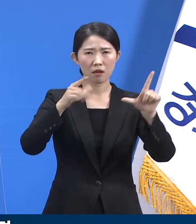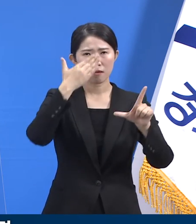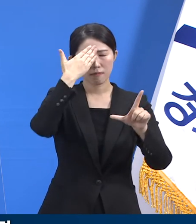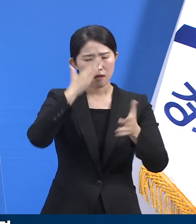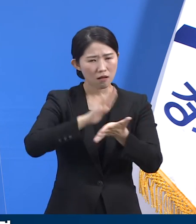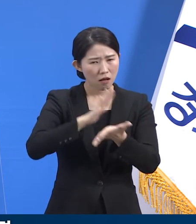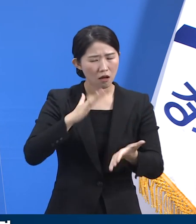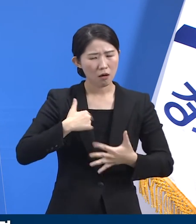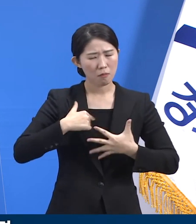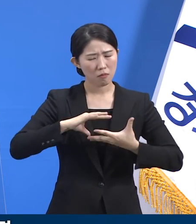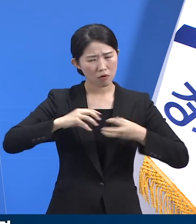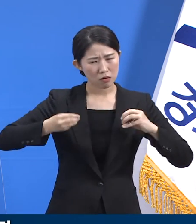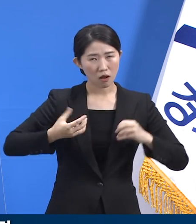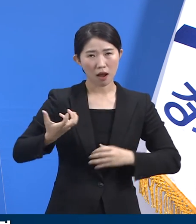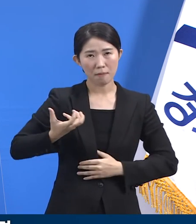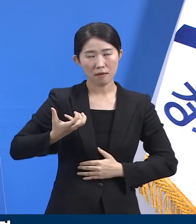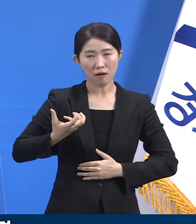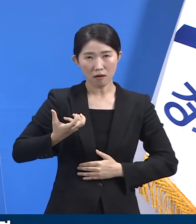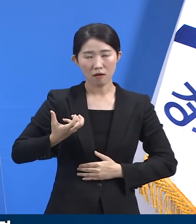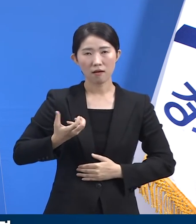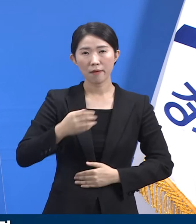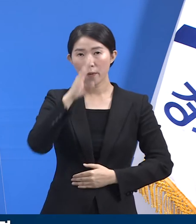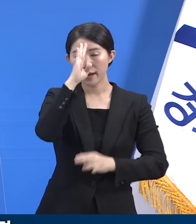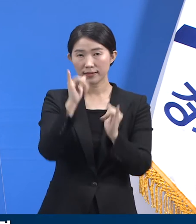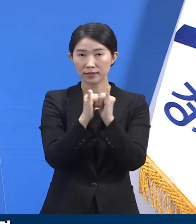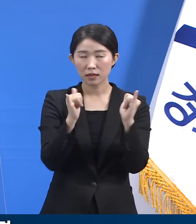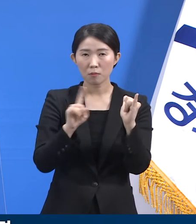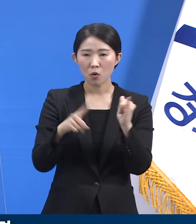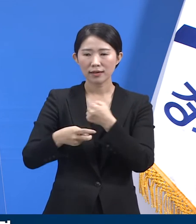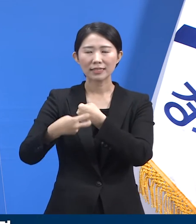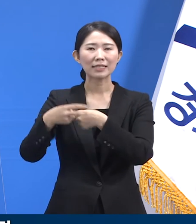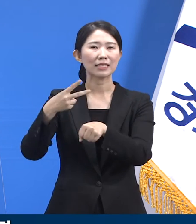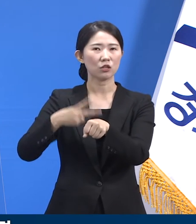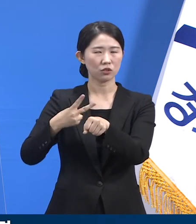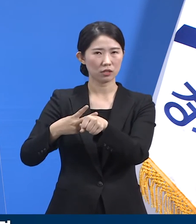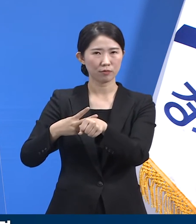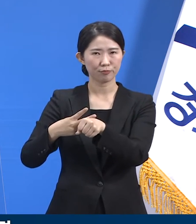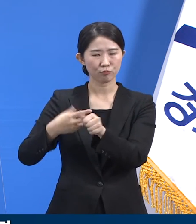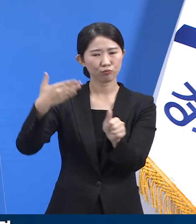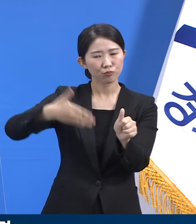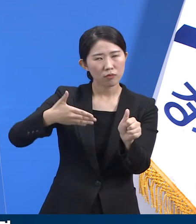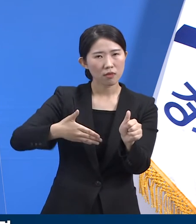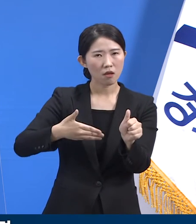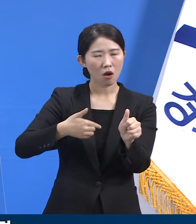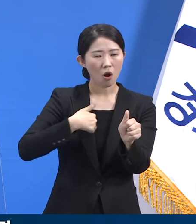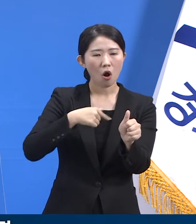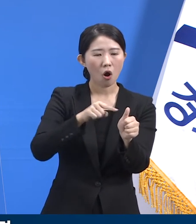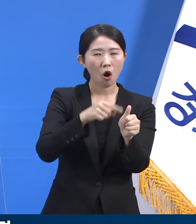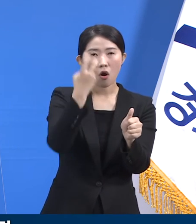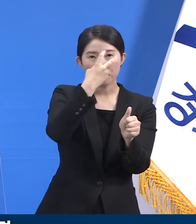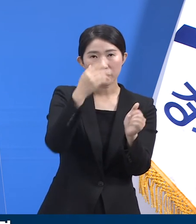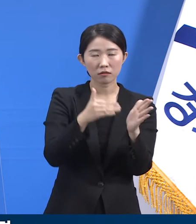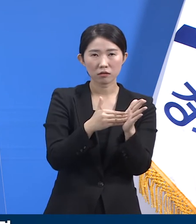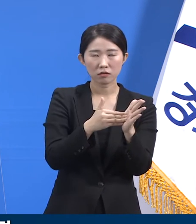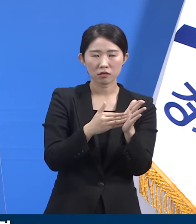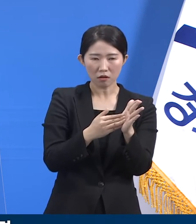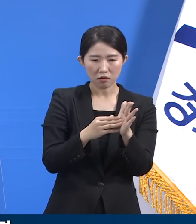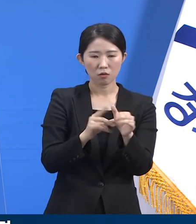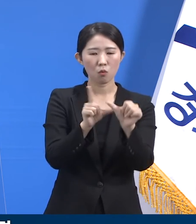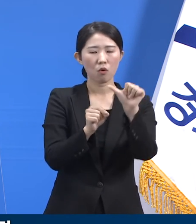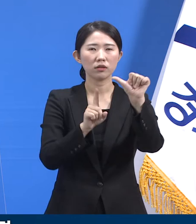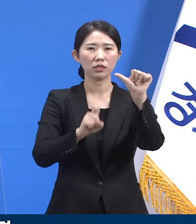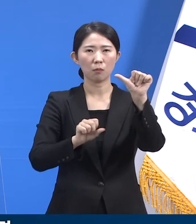등의 증상을 느낀 병원 입원자 1명이 의사의 권유로 다음날 진단검사를 받았고 15일에 확진 판정을